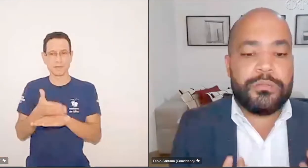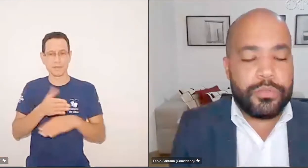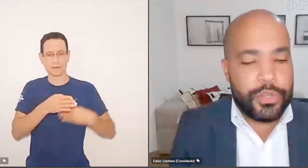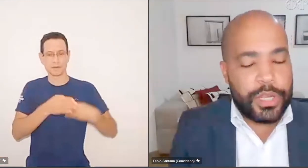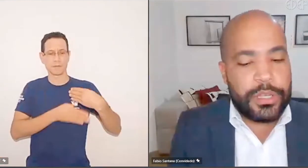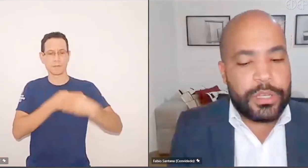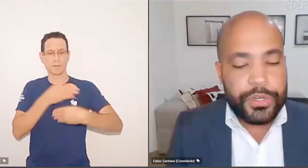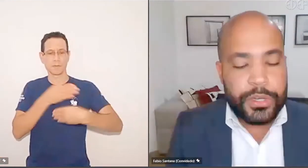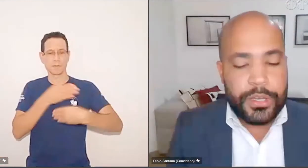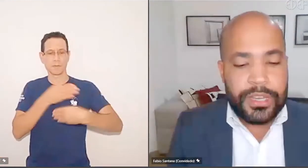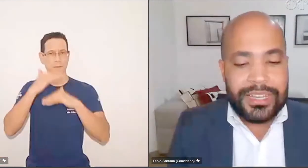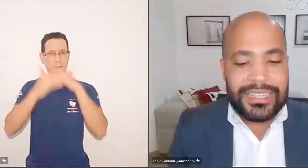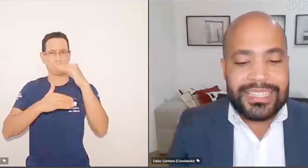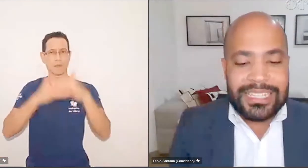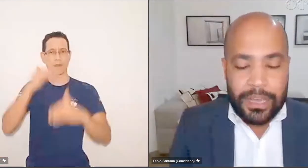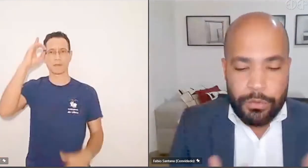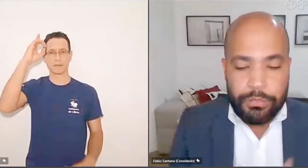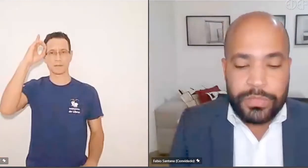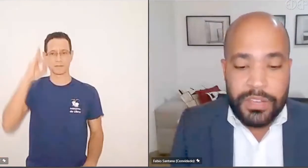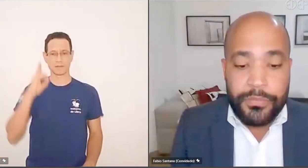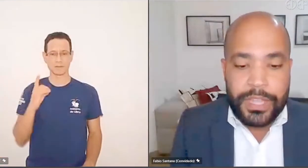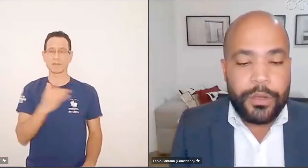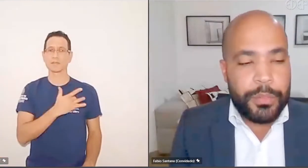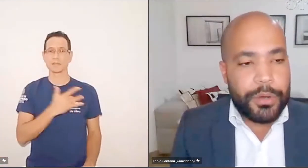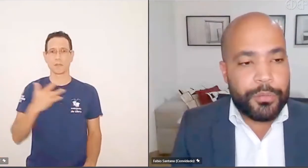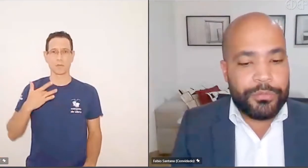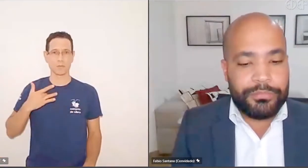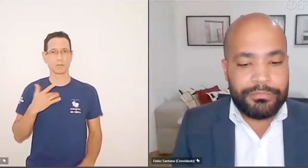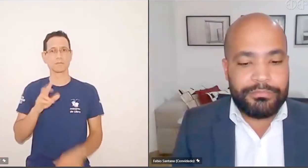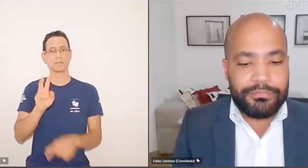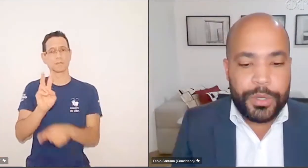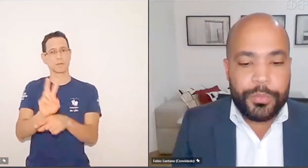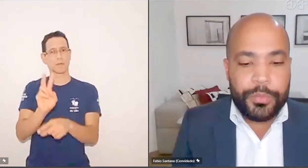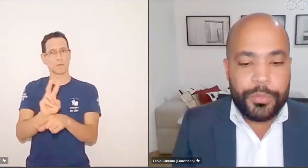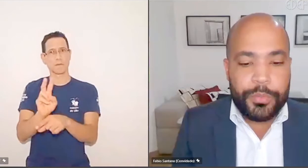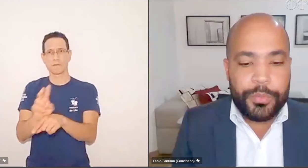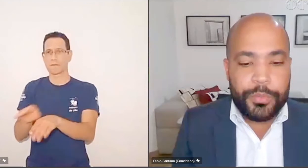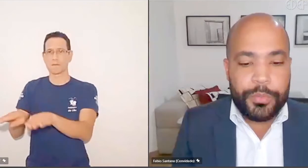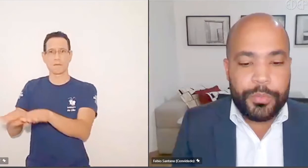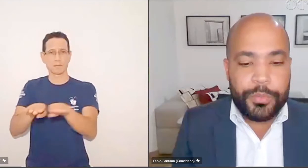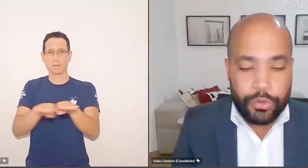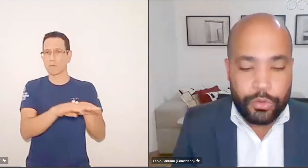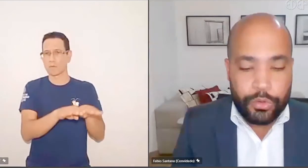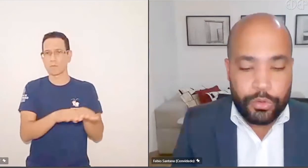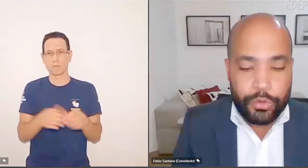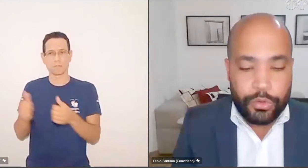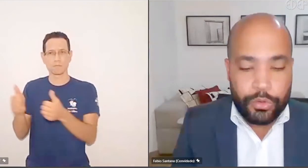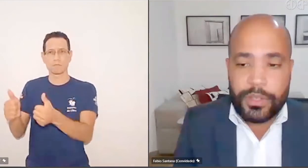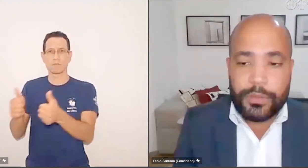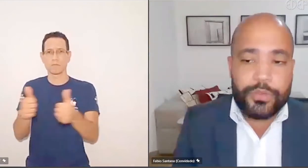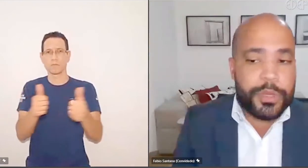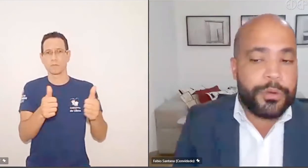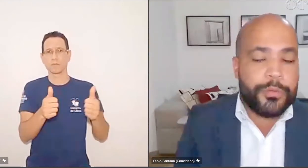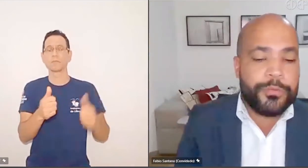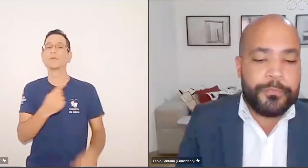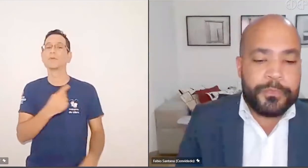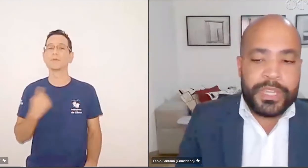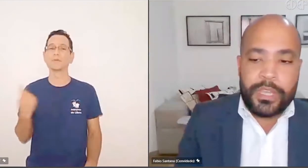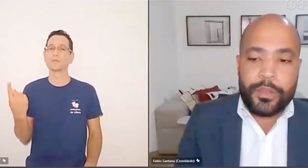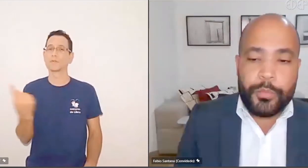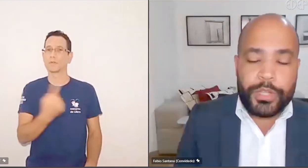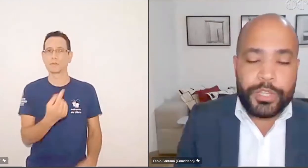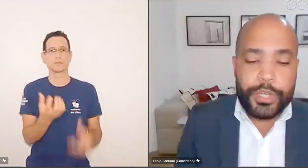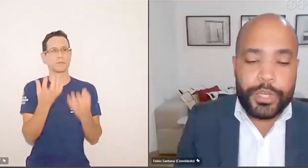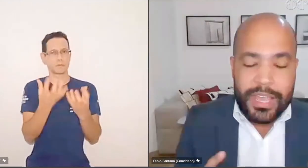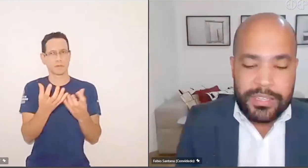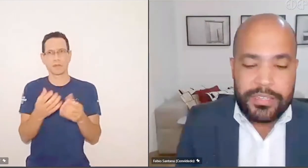construção do direito à saúde defendem o bem comum, e é importante a gente deixar claro, todos nós aqui defendemos